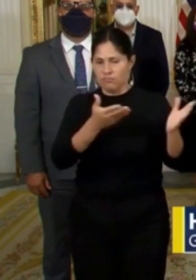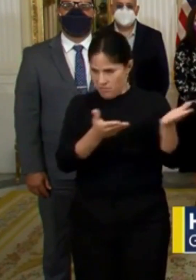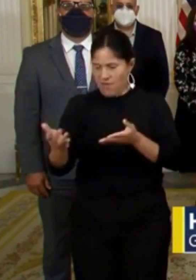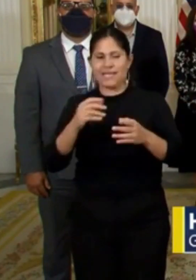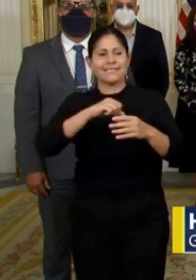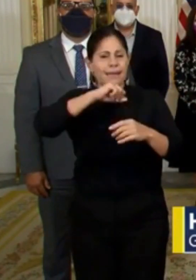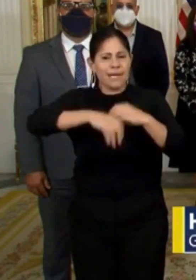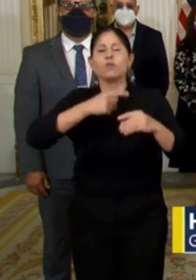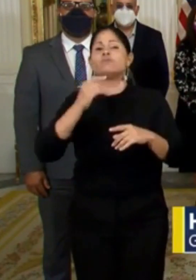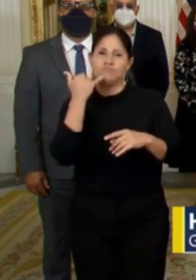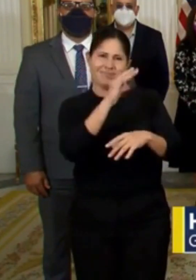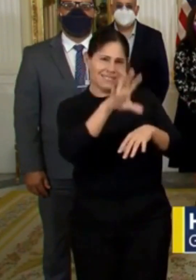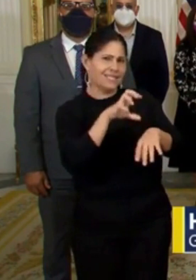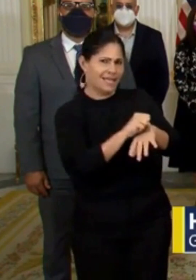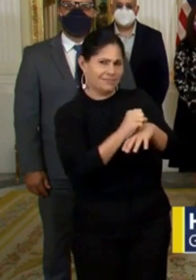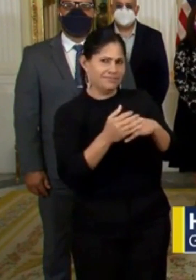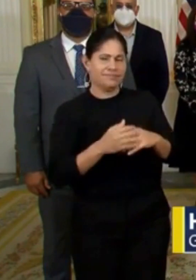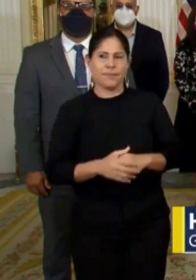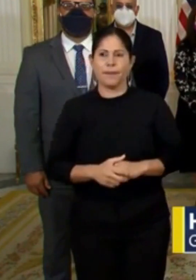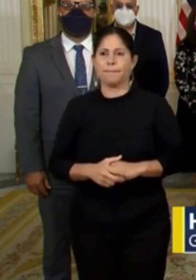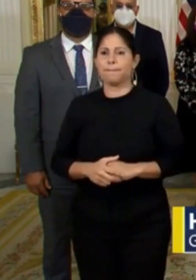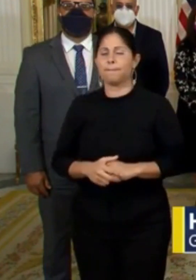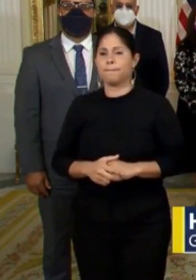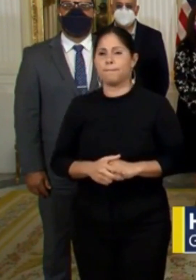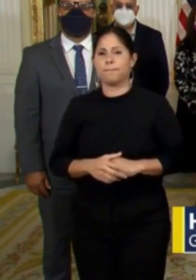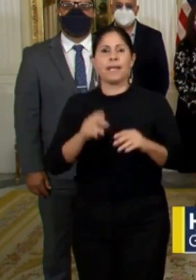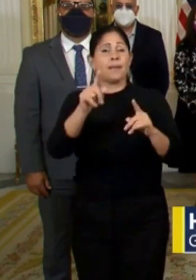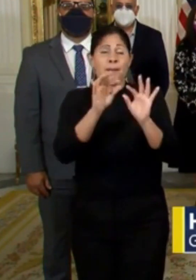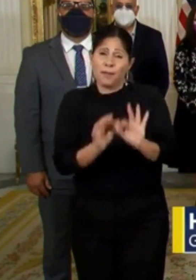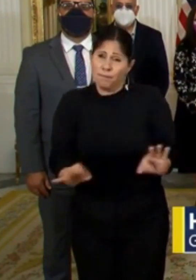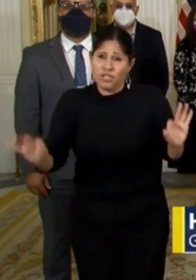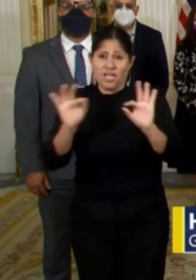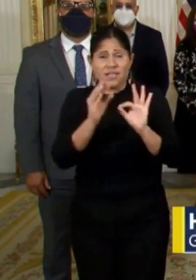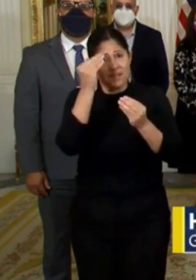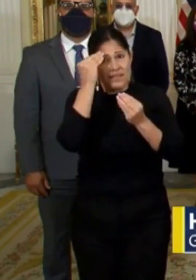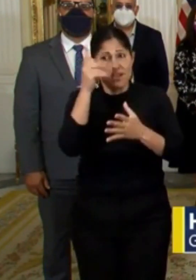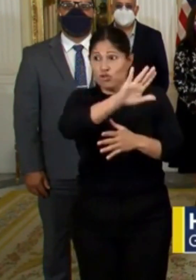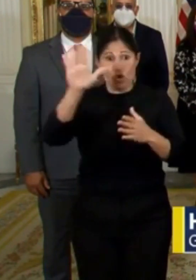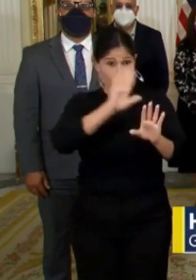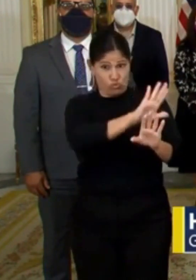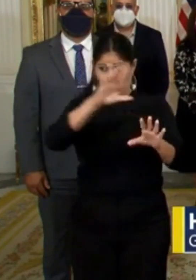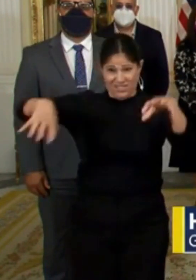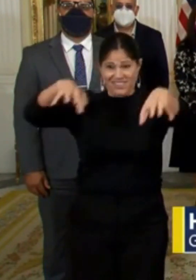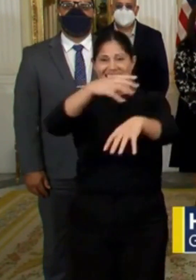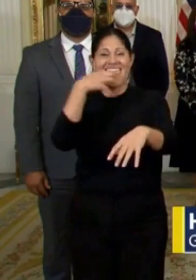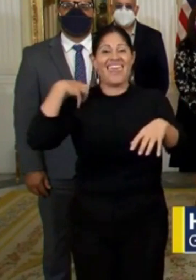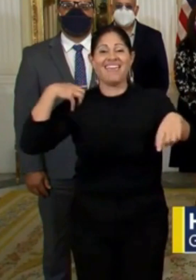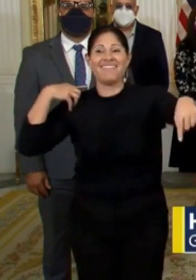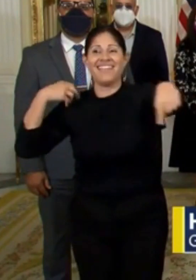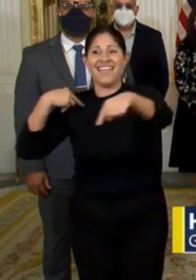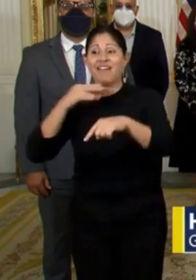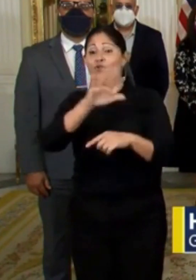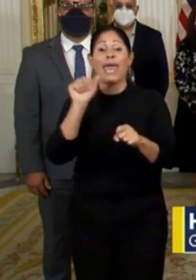otras. Es muy importante que todos los patronos de las industrias exentas limiten la cantidad de